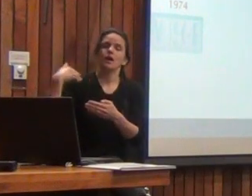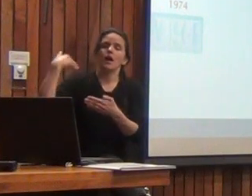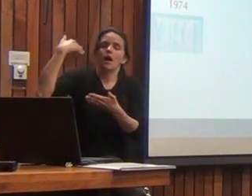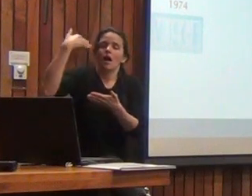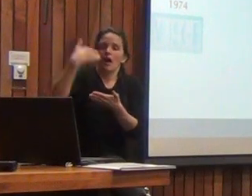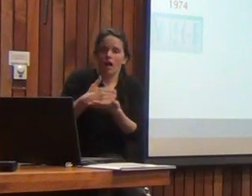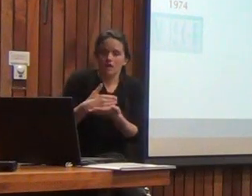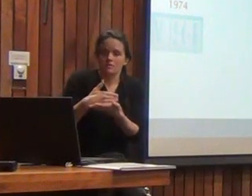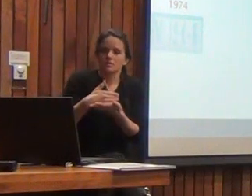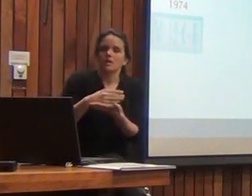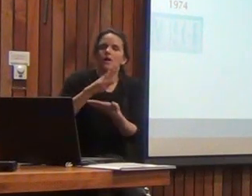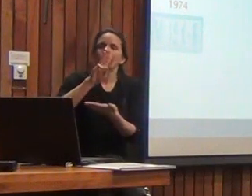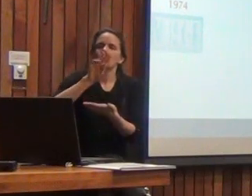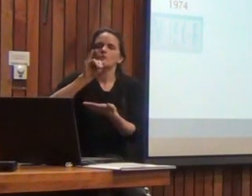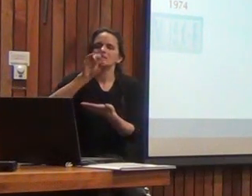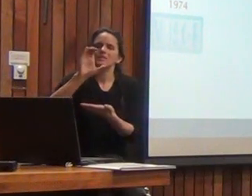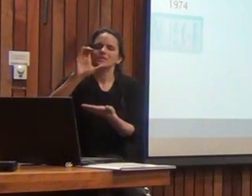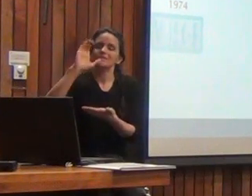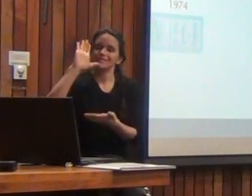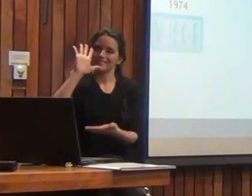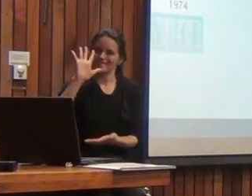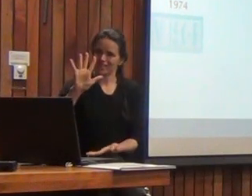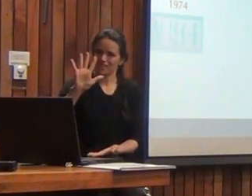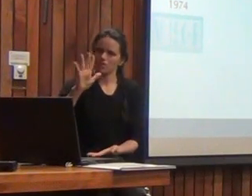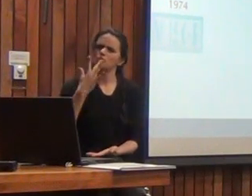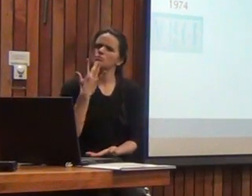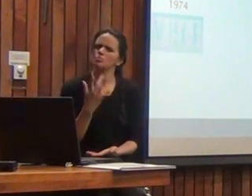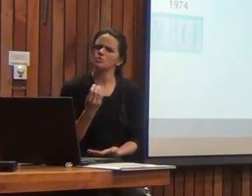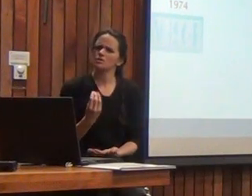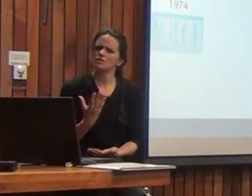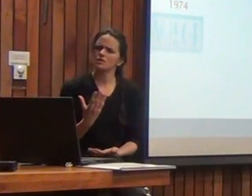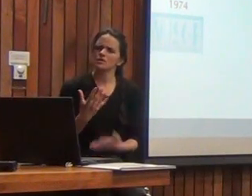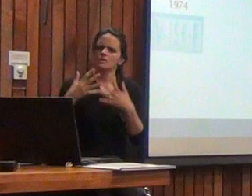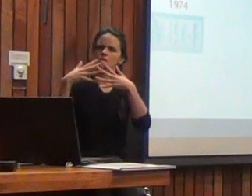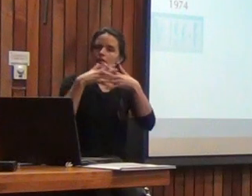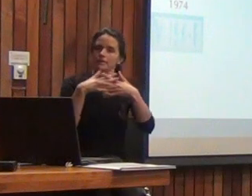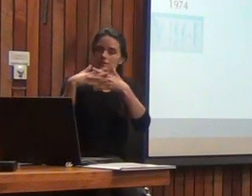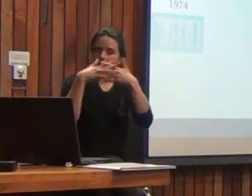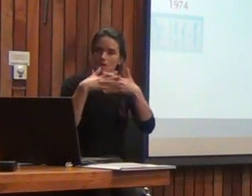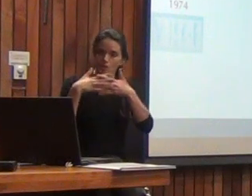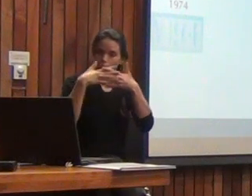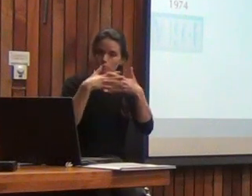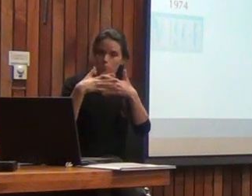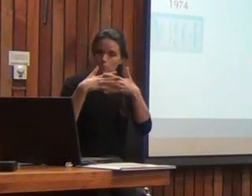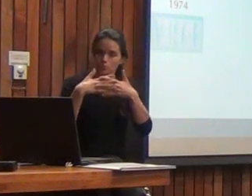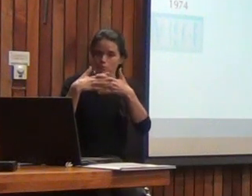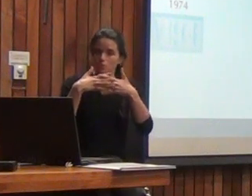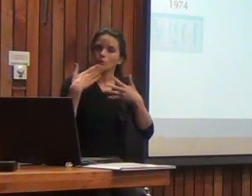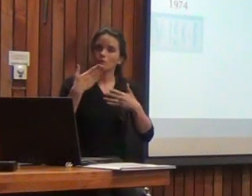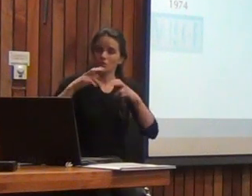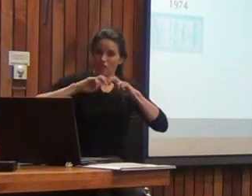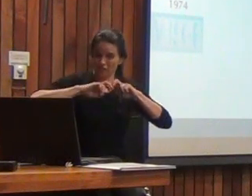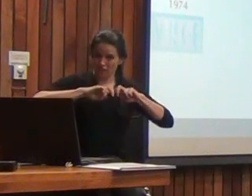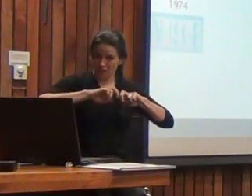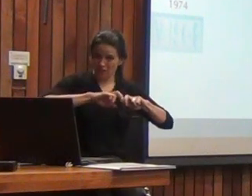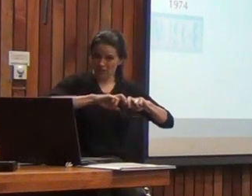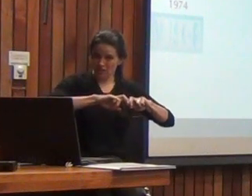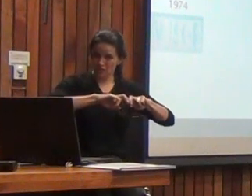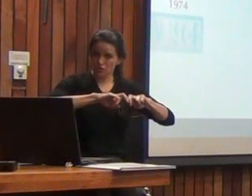directamente al WIS 5, porque en Estados Unidos, cuando estábamos terminando de hacer la investigación